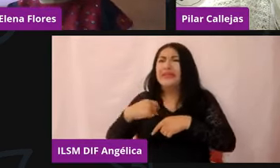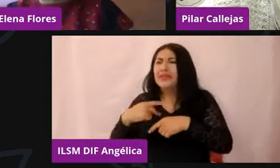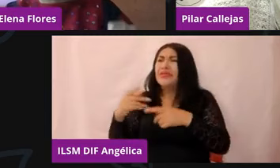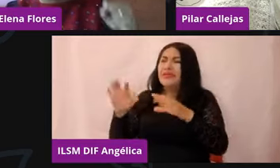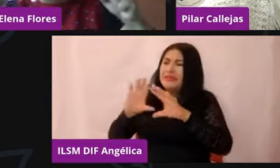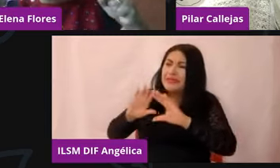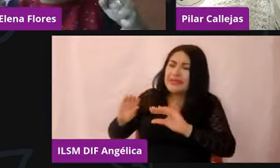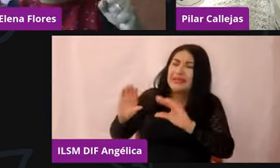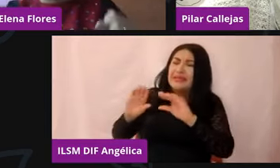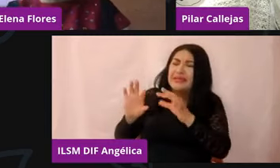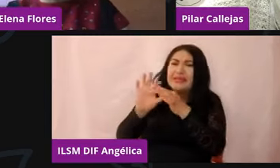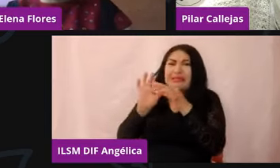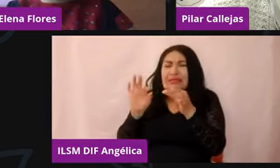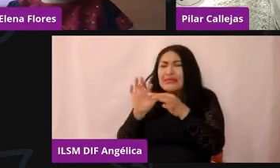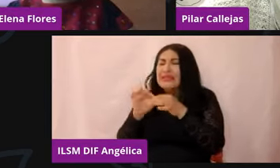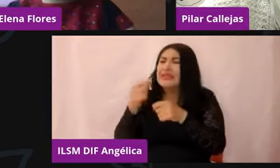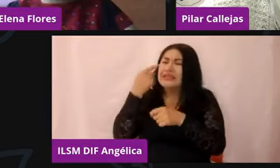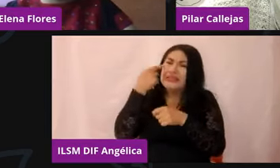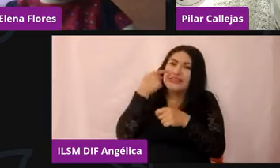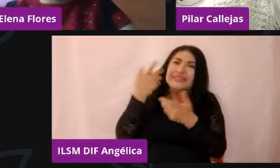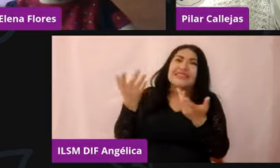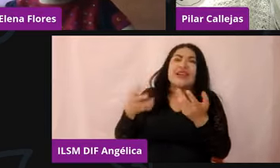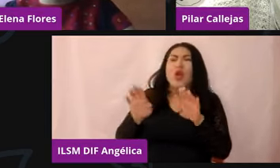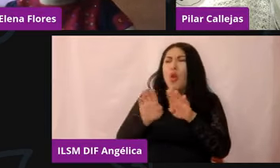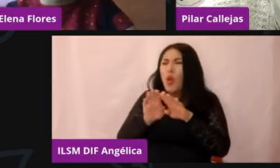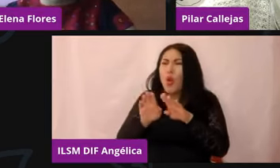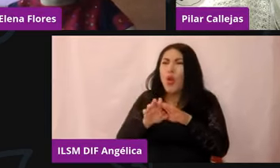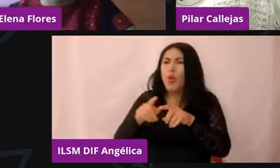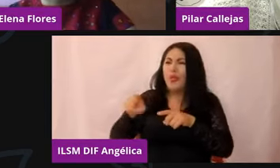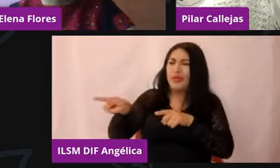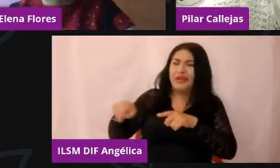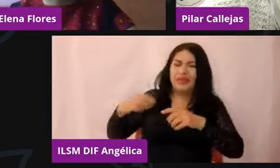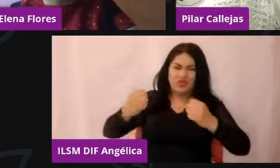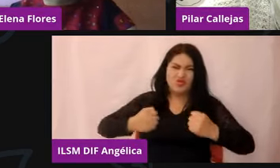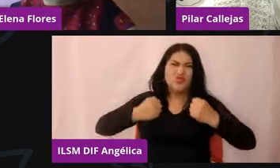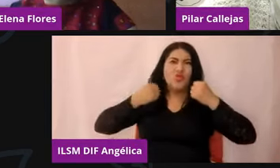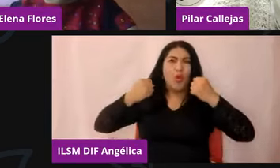para el fortalecimiento de esa resiliencia tan importante hoy día?